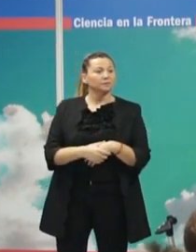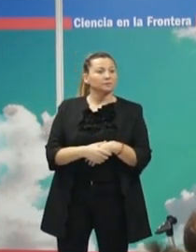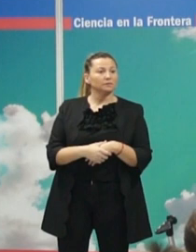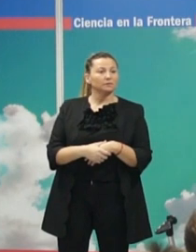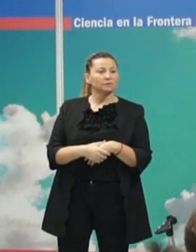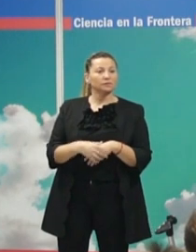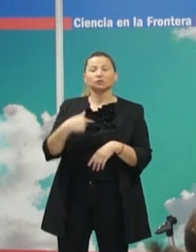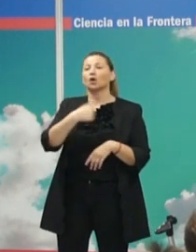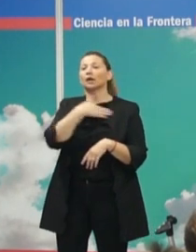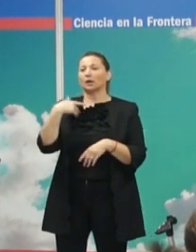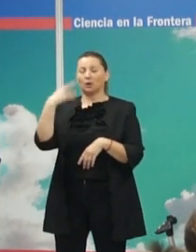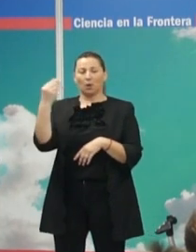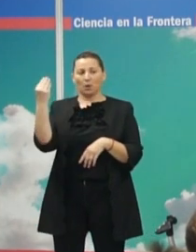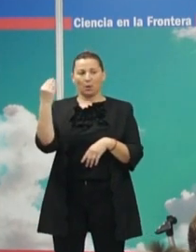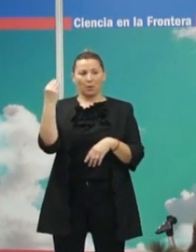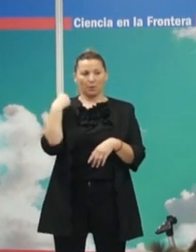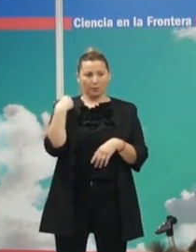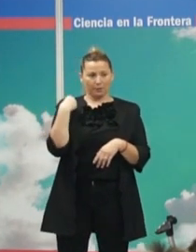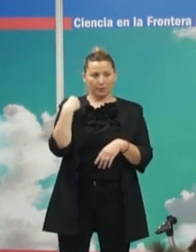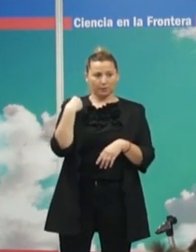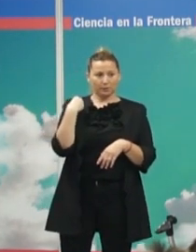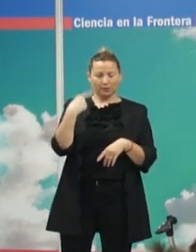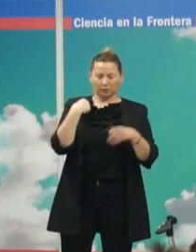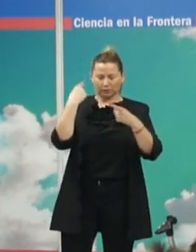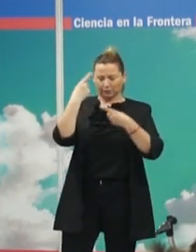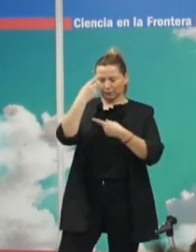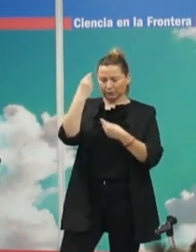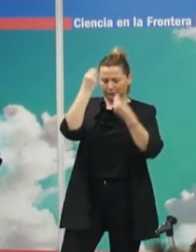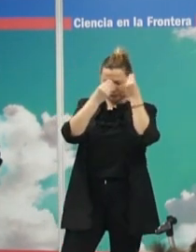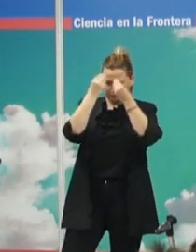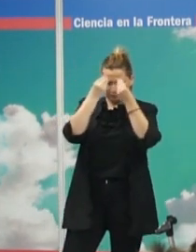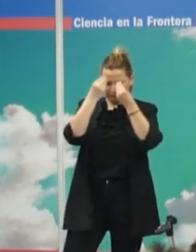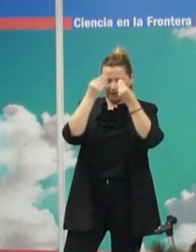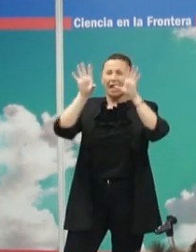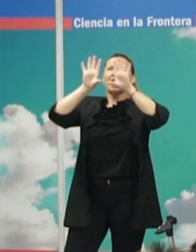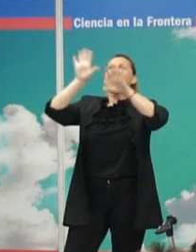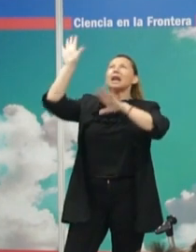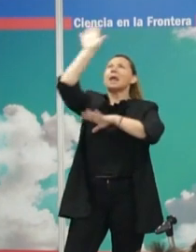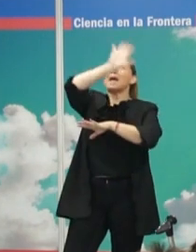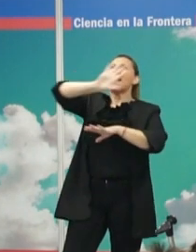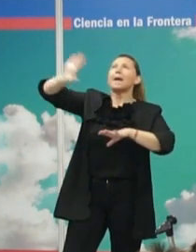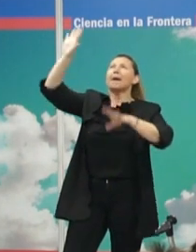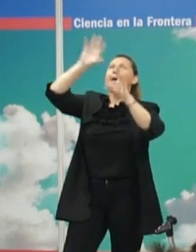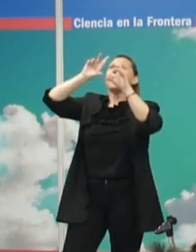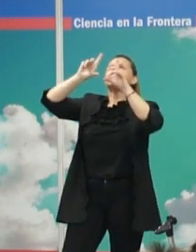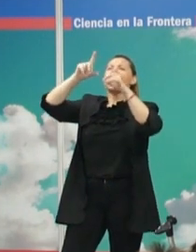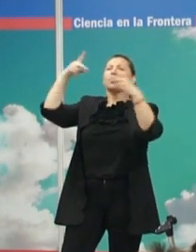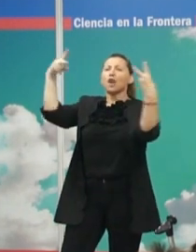Yo te quiero preguntar una pregunta que me repito mucho a veces. ¿El espacio sí tiene índice